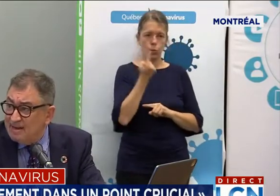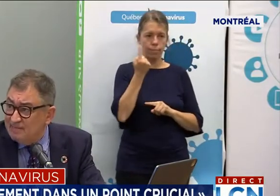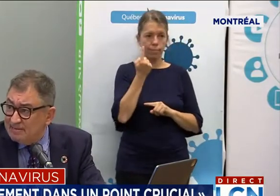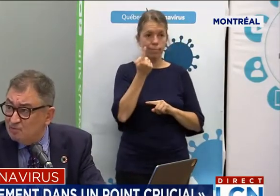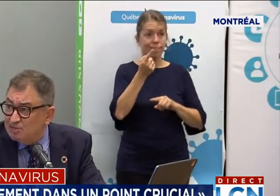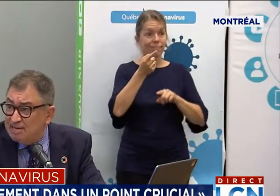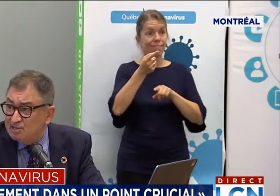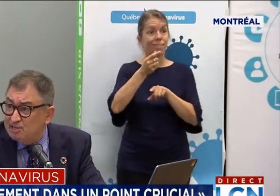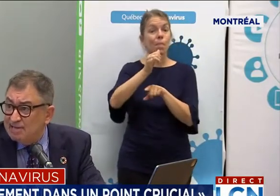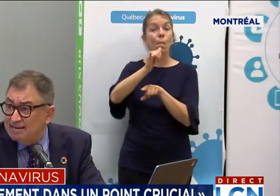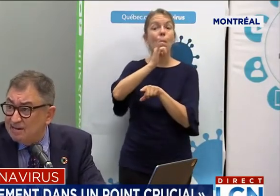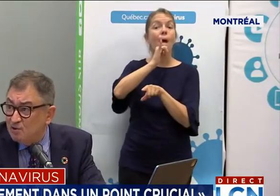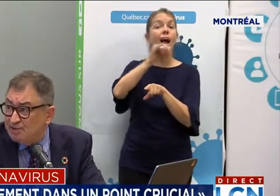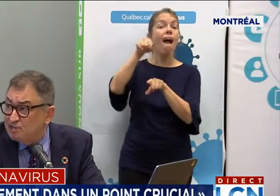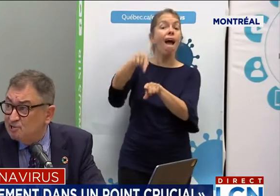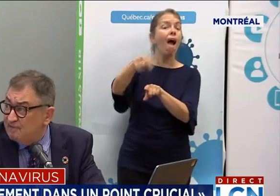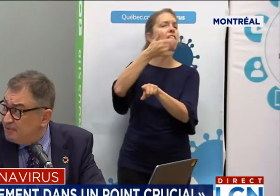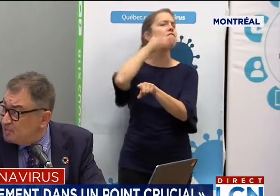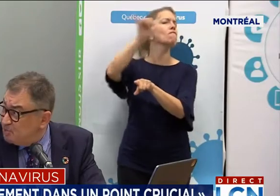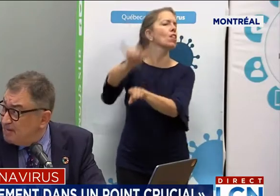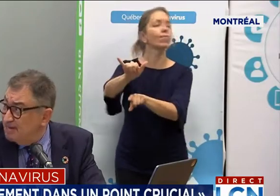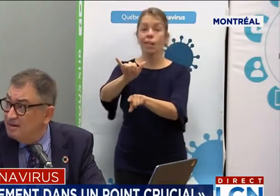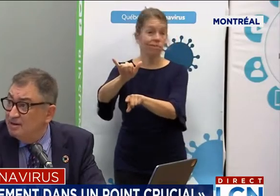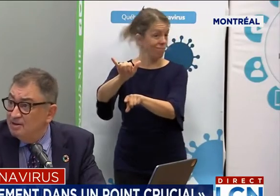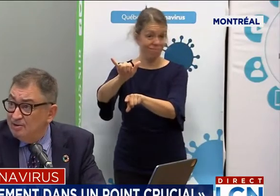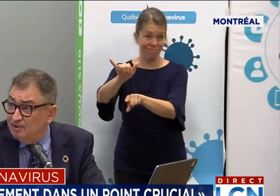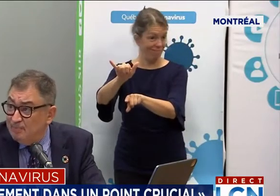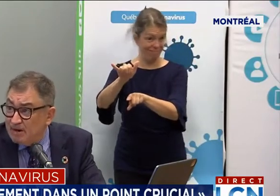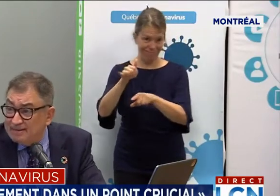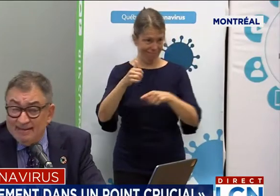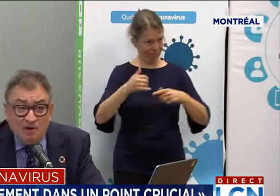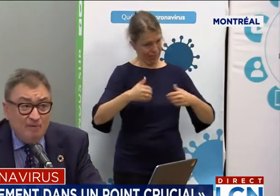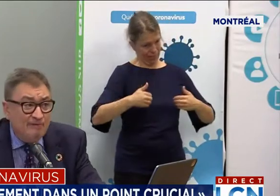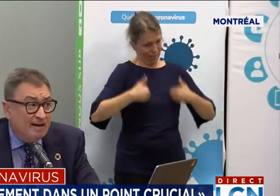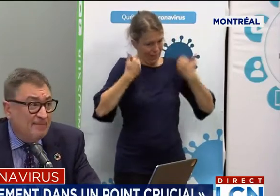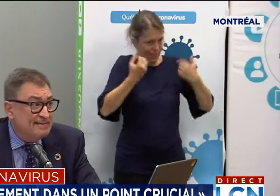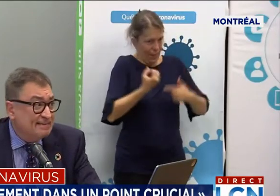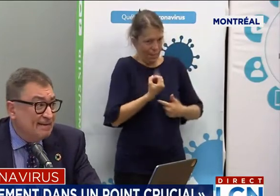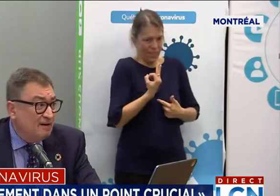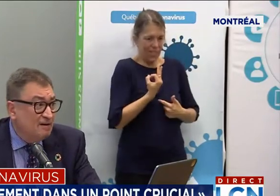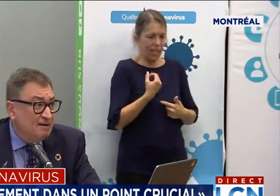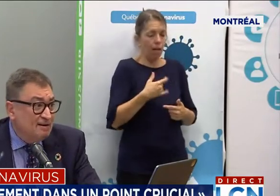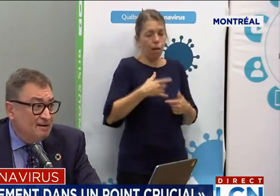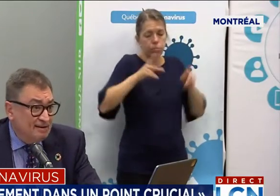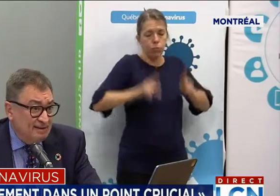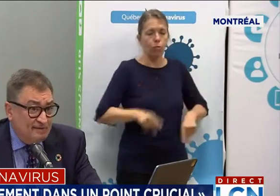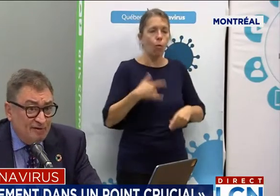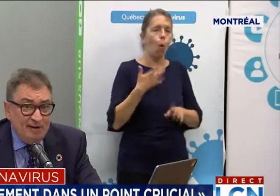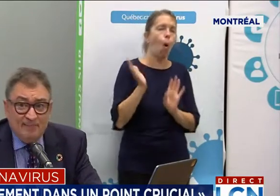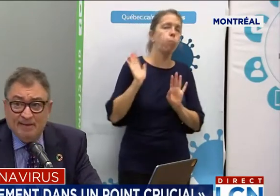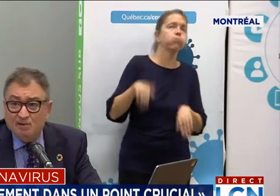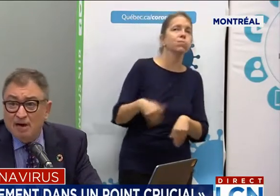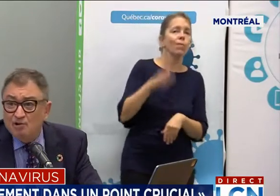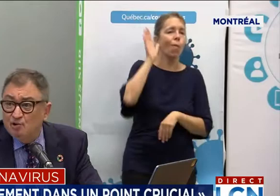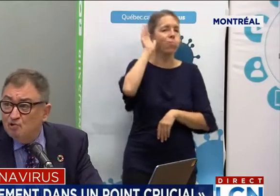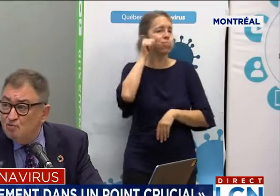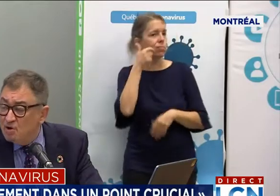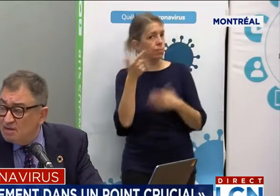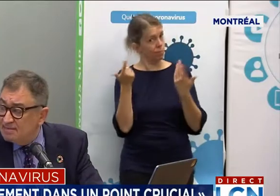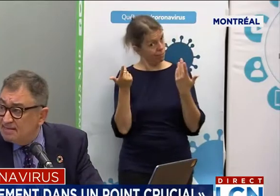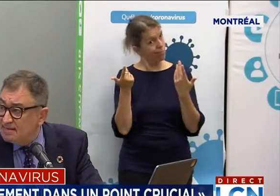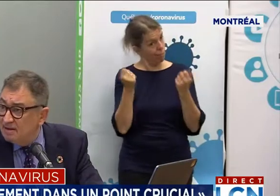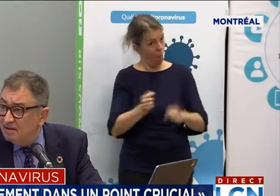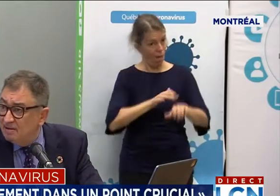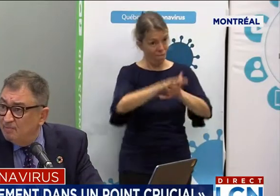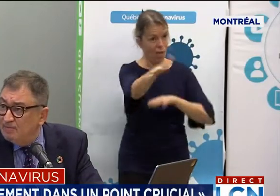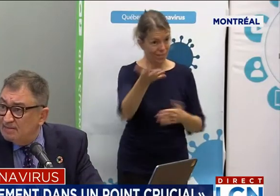éléments, mais c'est aussi associé à des contextes de vie personnelle, de pâté qu'on peut faire, etc. Des fois, on a l'impression qu'entre nous,